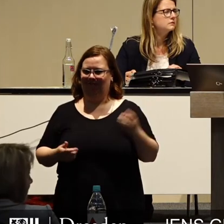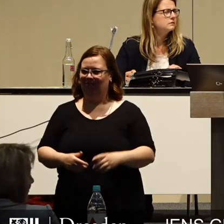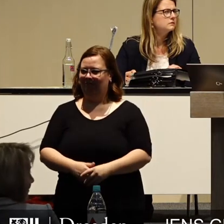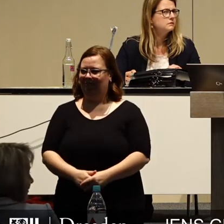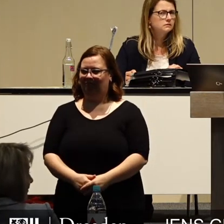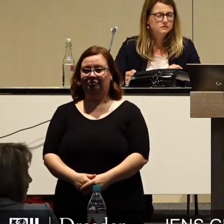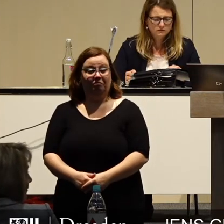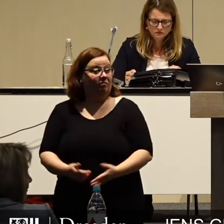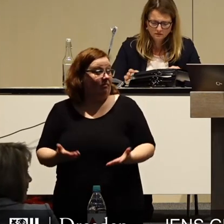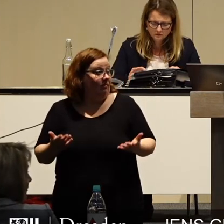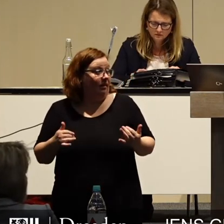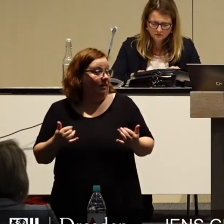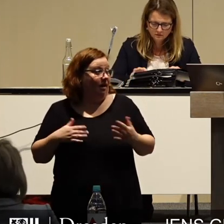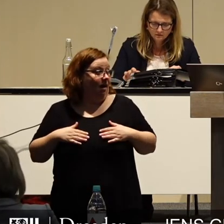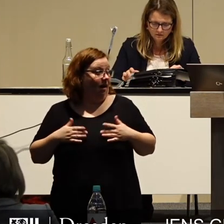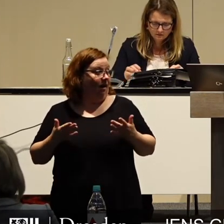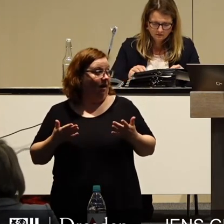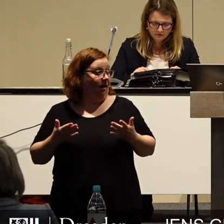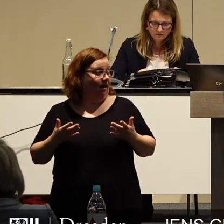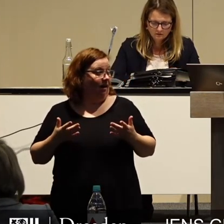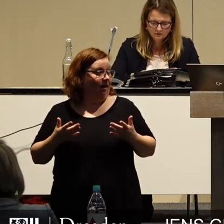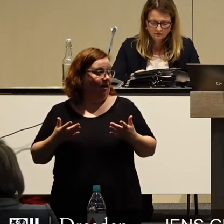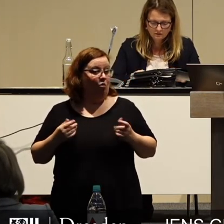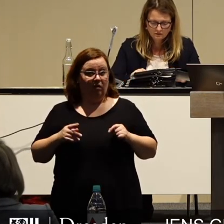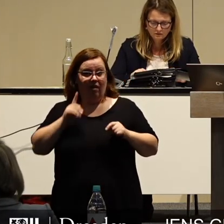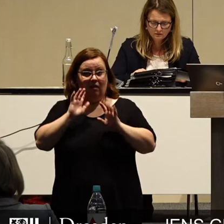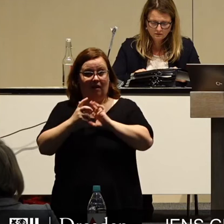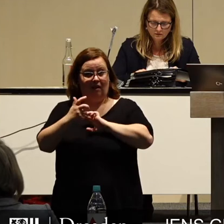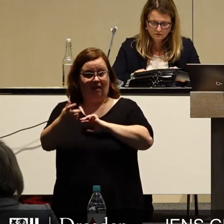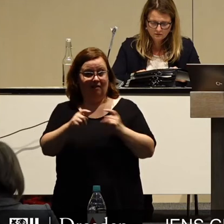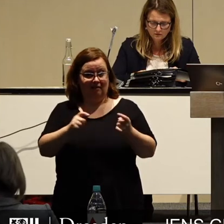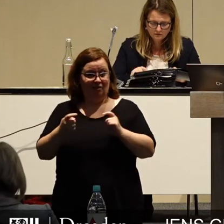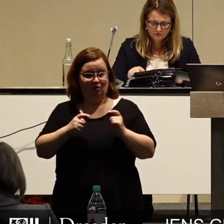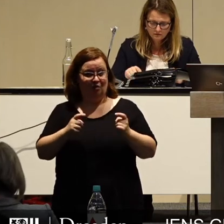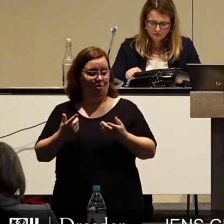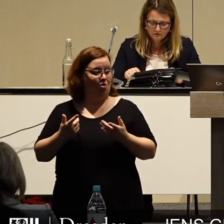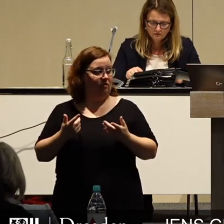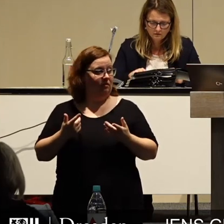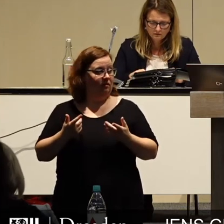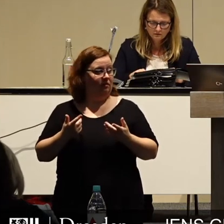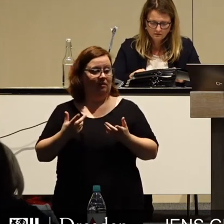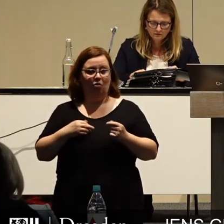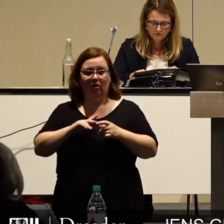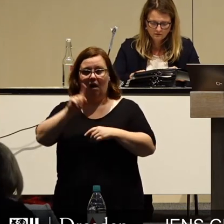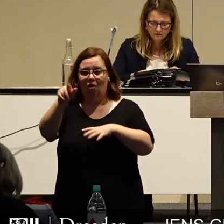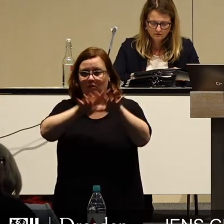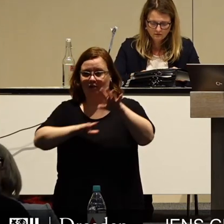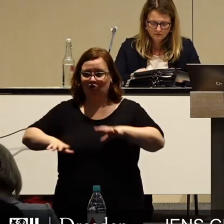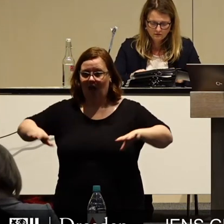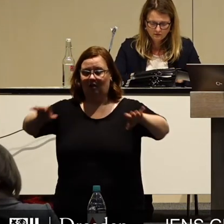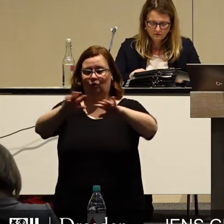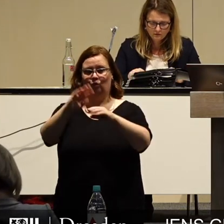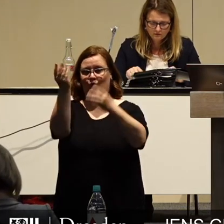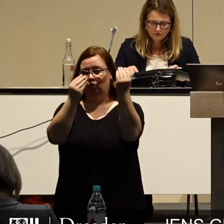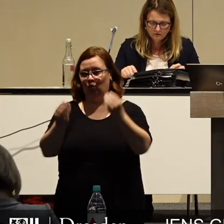Ja, wenn wir immer wieder eine lange Diskussion führen über Außengestaltung, über